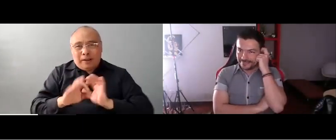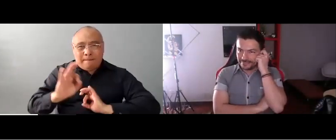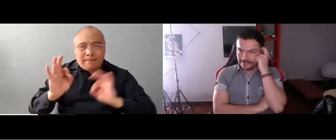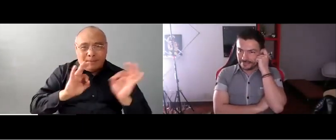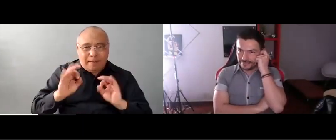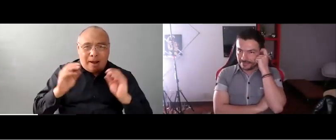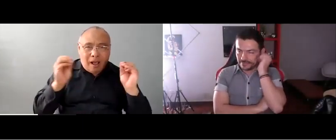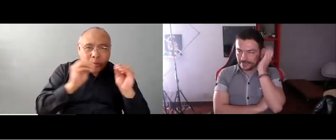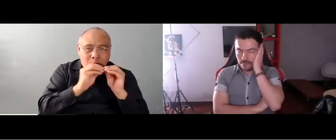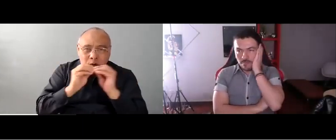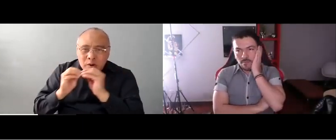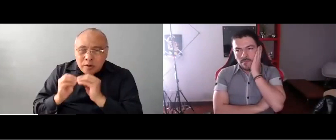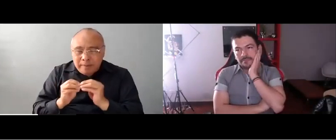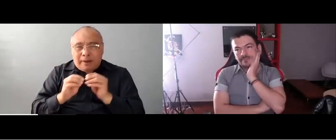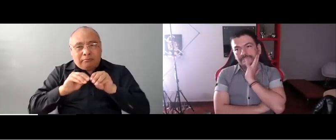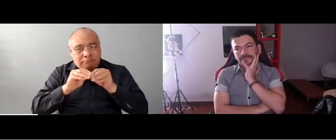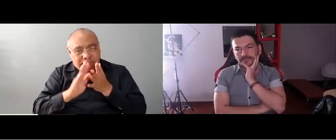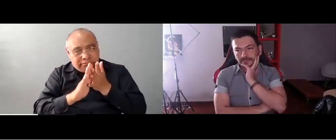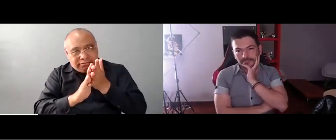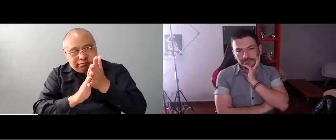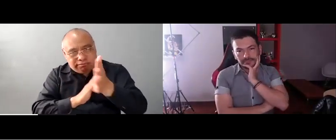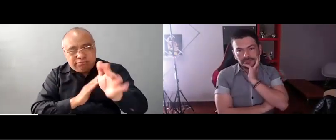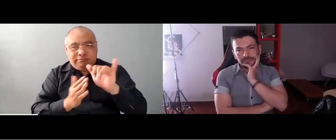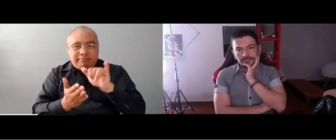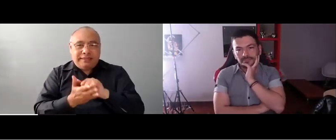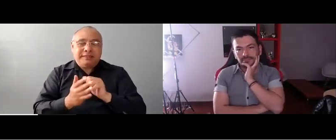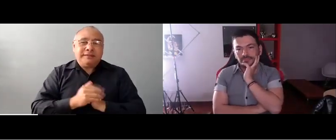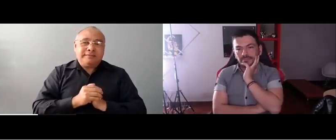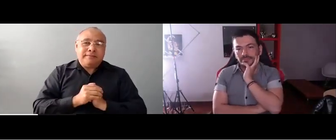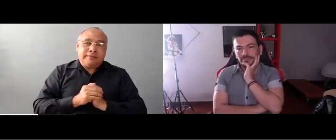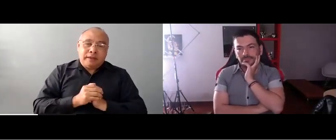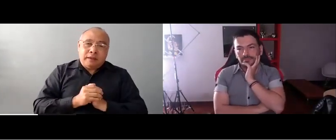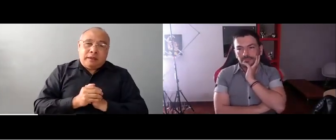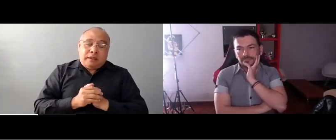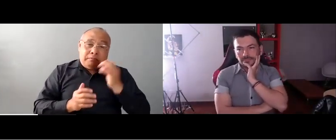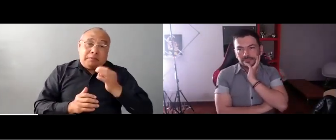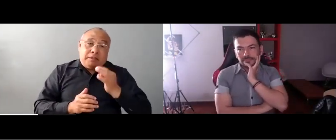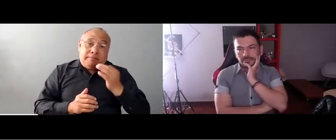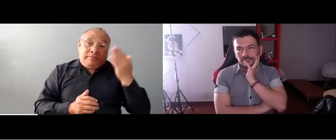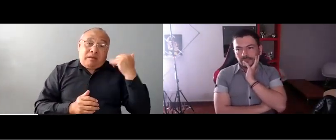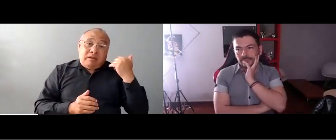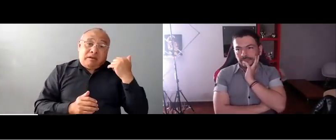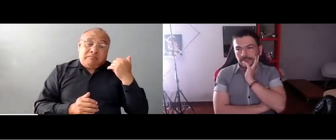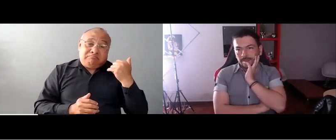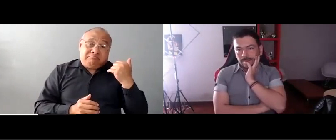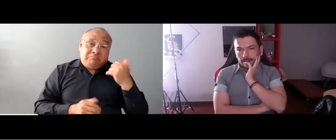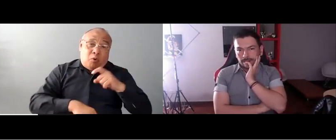preocupados, tendrán sus inquietudes acerca de cómo nos fue en esa reunión y qué ha pasado. Es por eso que vamos a hacer este video